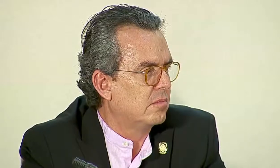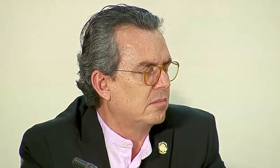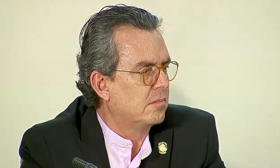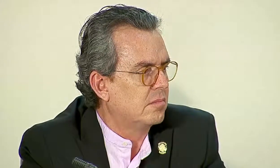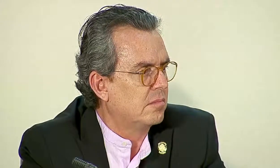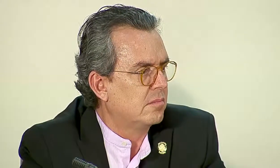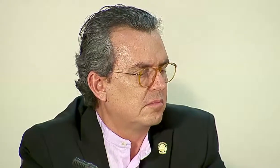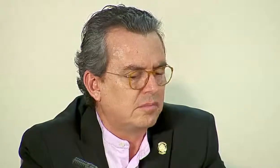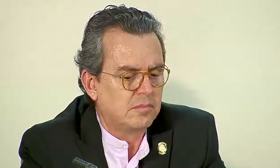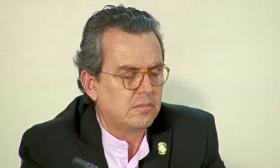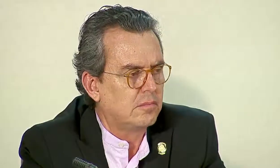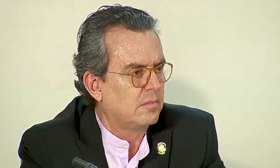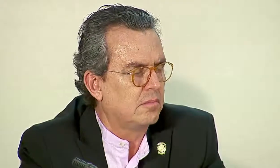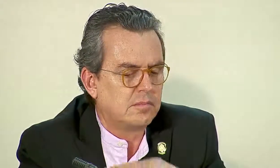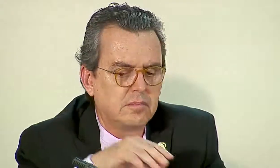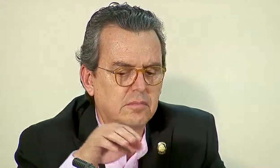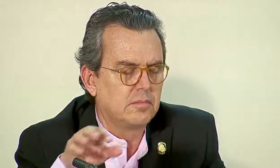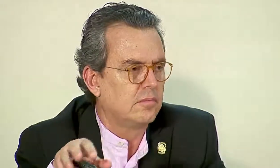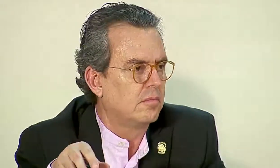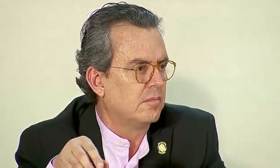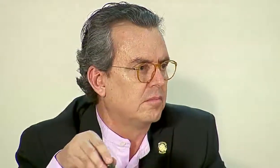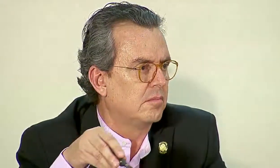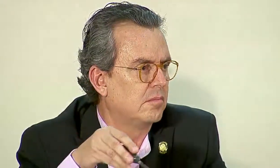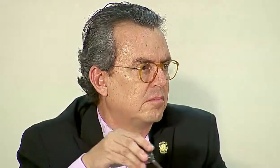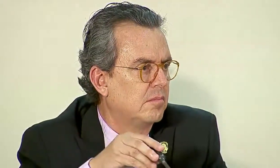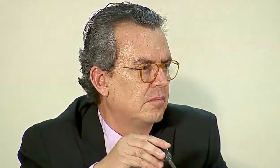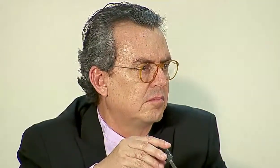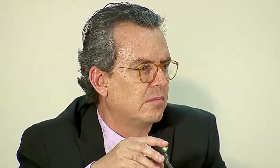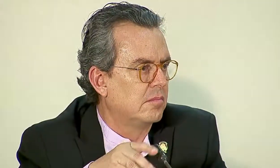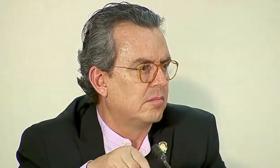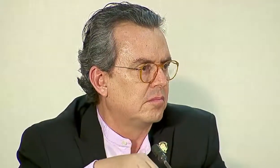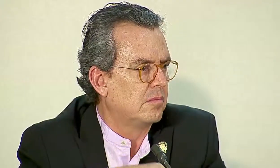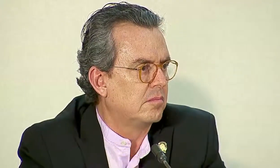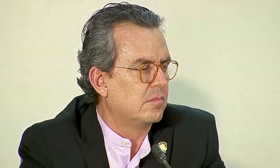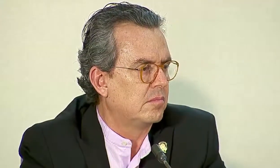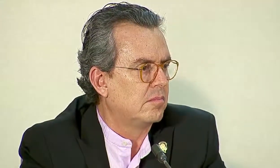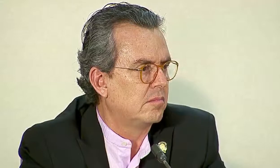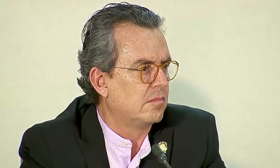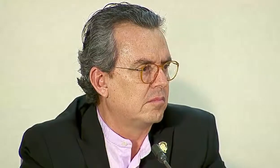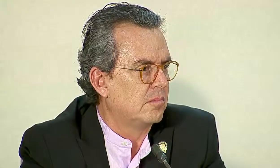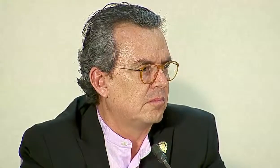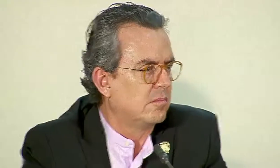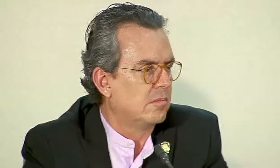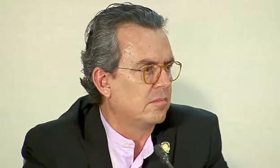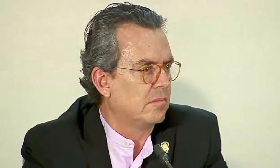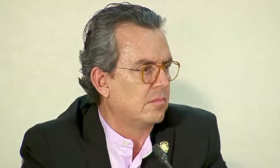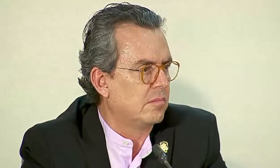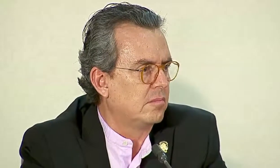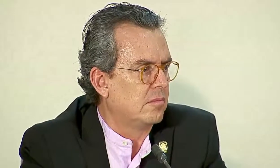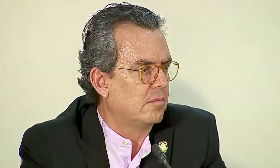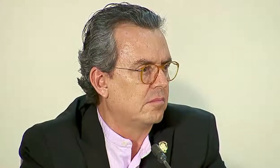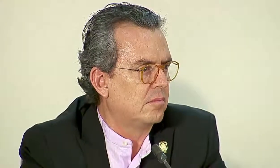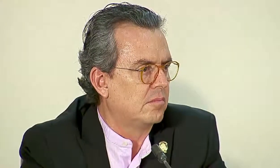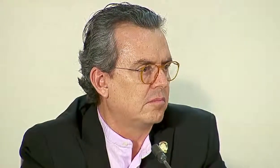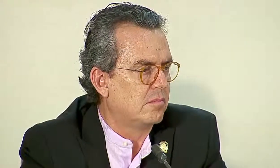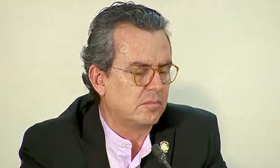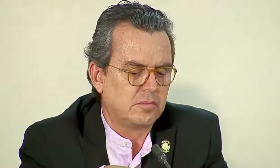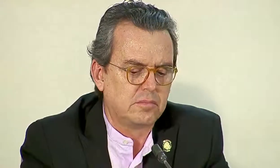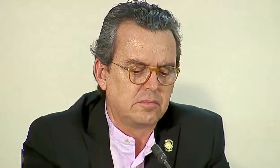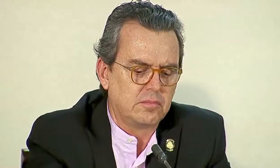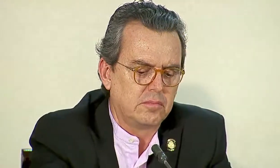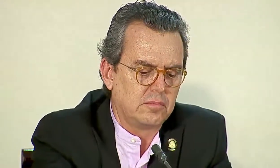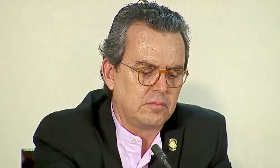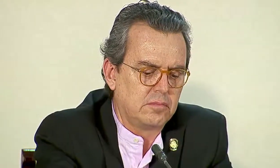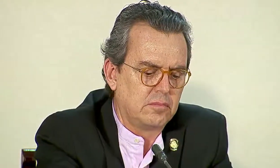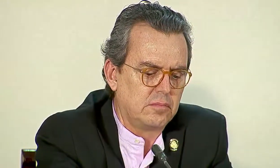aunque reconocen que si no había agua, nada hubieran servido los canales, pero ahí le traslado esa pregunta, esa inquietud de gente